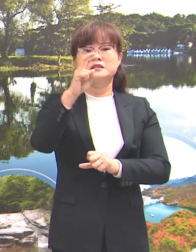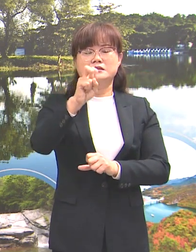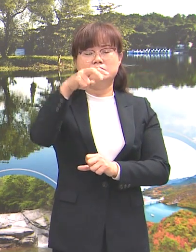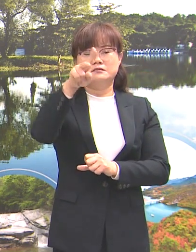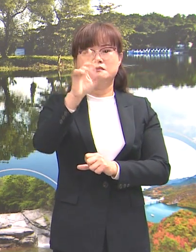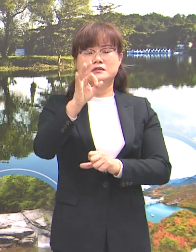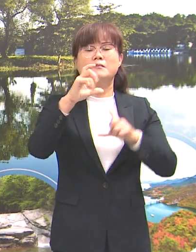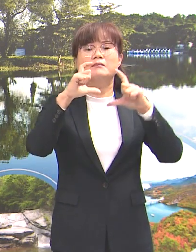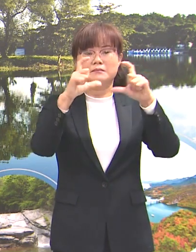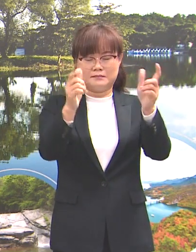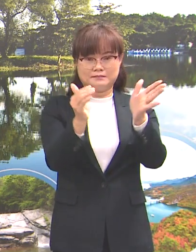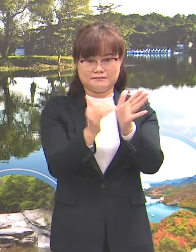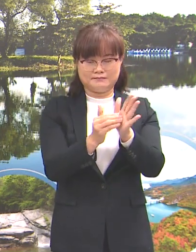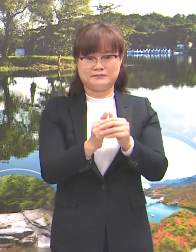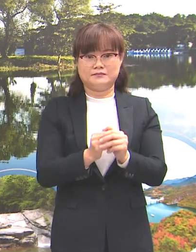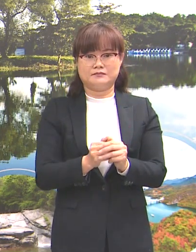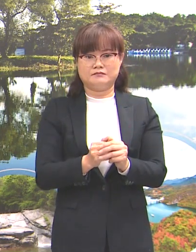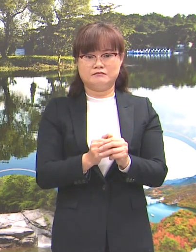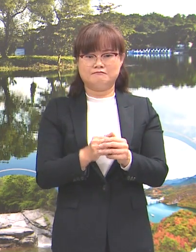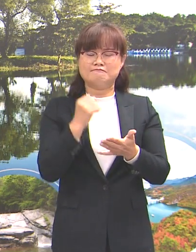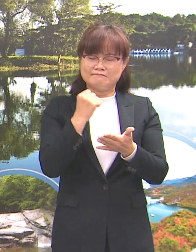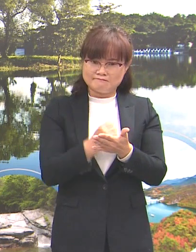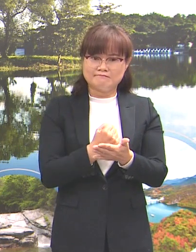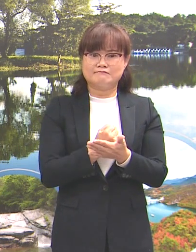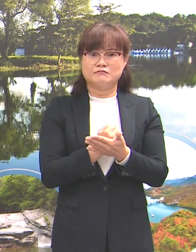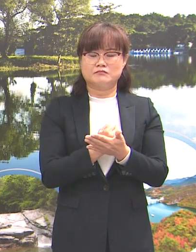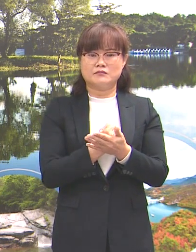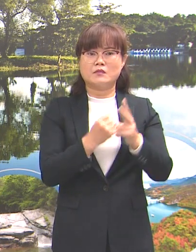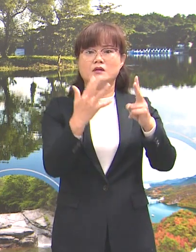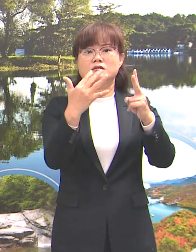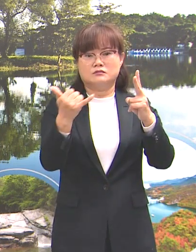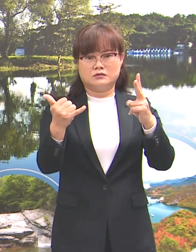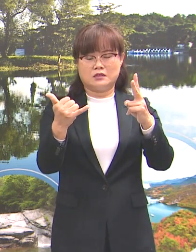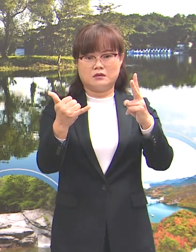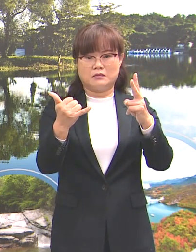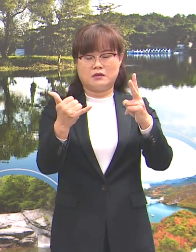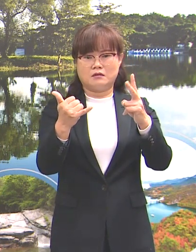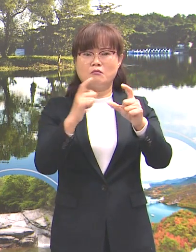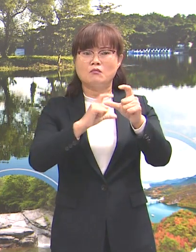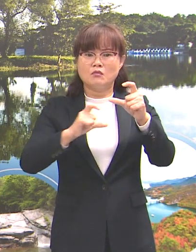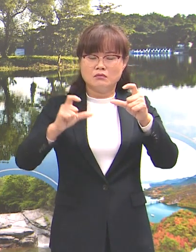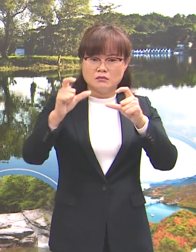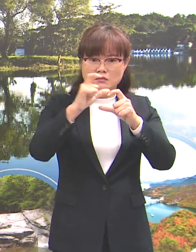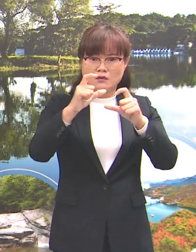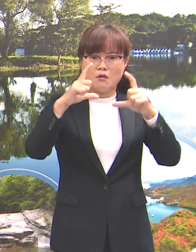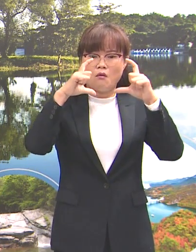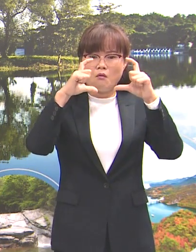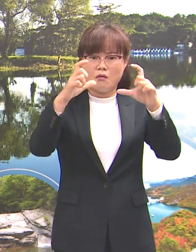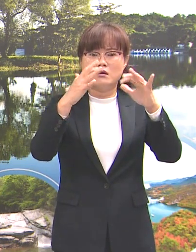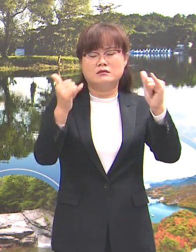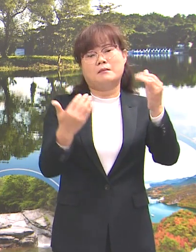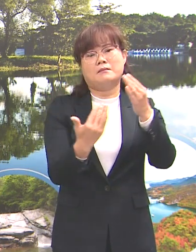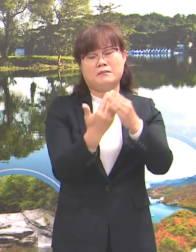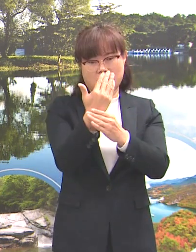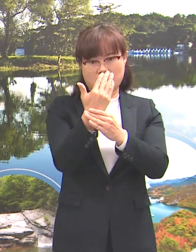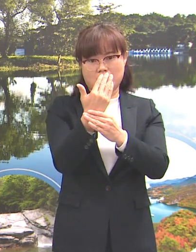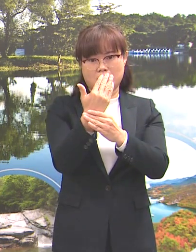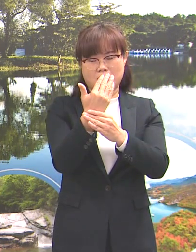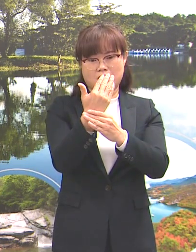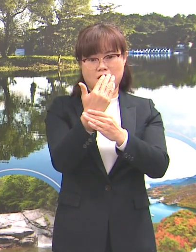받았습니다. 안타깝게도 2명의 추가 확진자가 추가 발생하였고